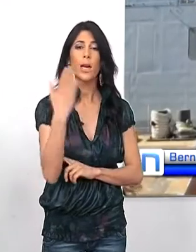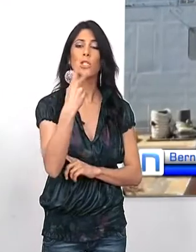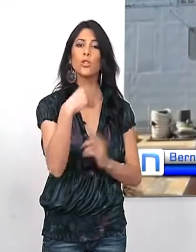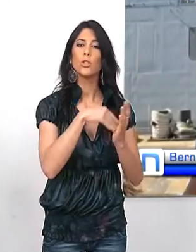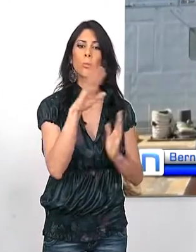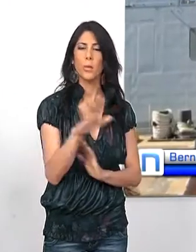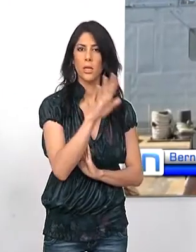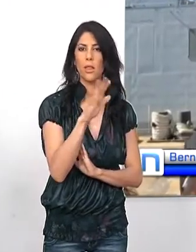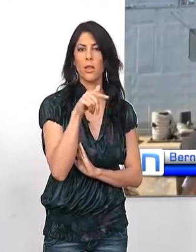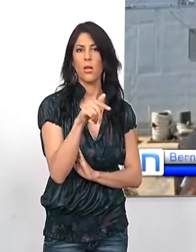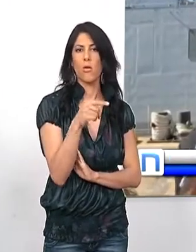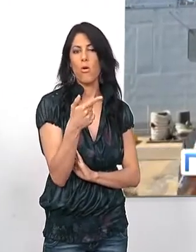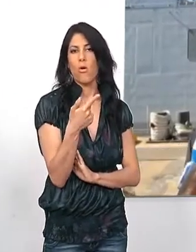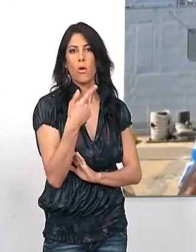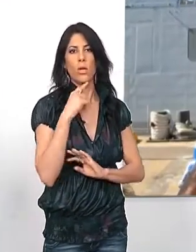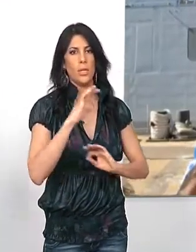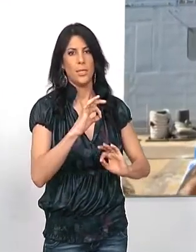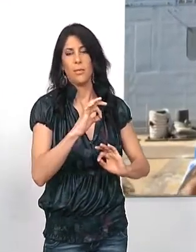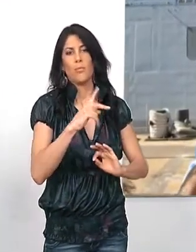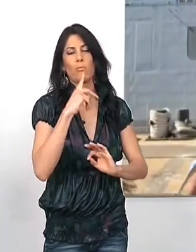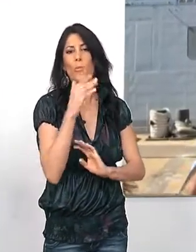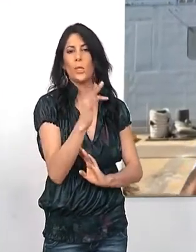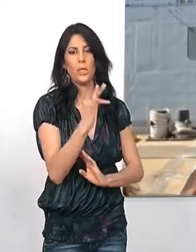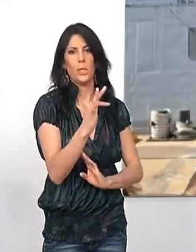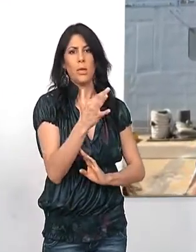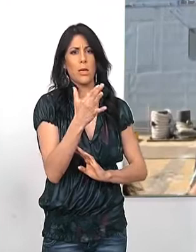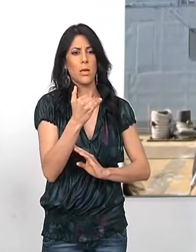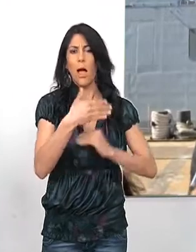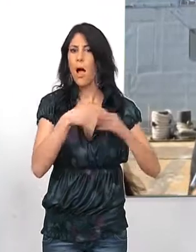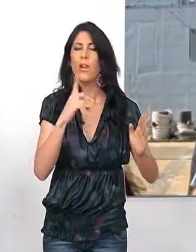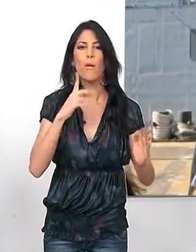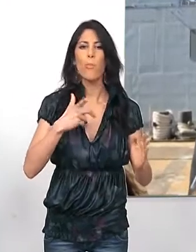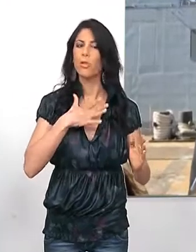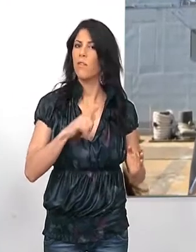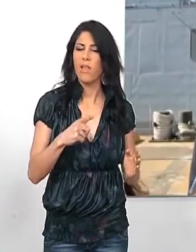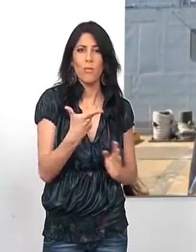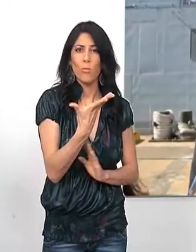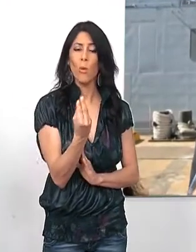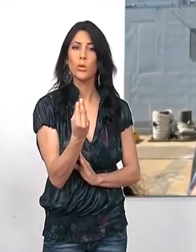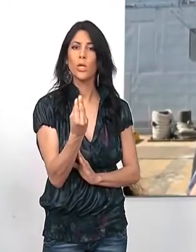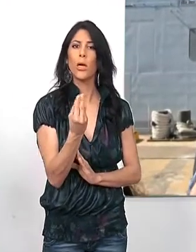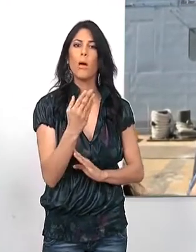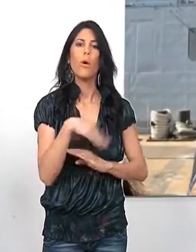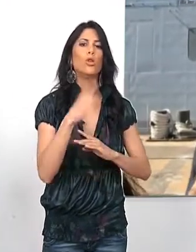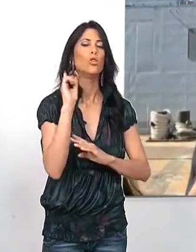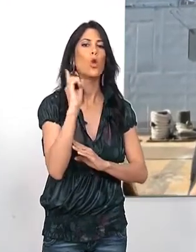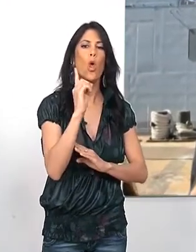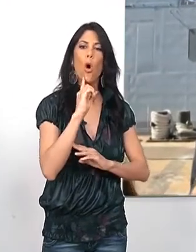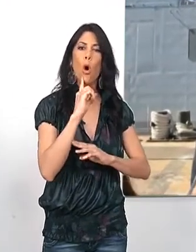2005, debemos pasarle a darle la información, abre muchísimas posibilidades porque no solo la construcción de los buques,